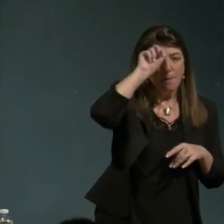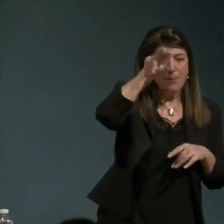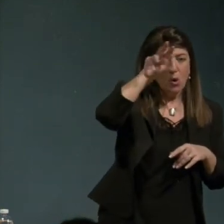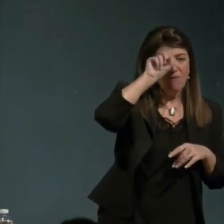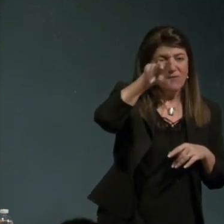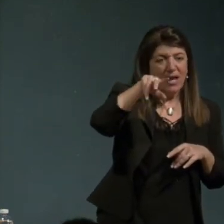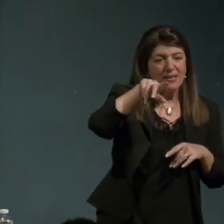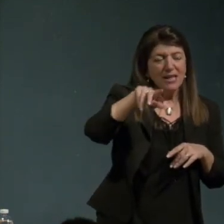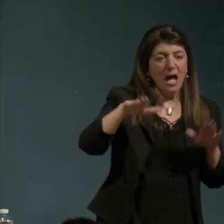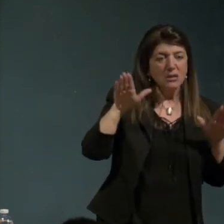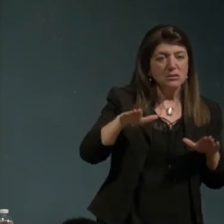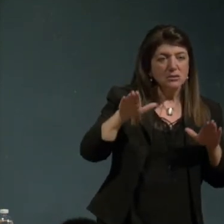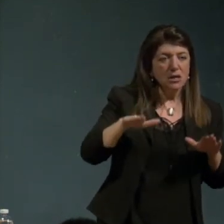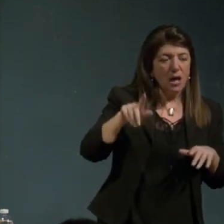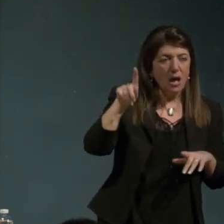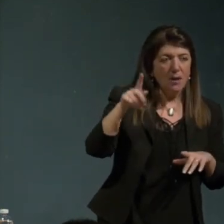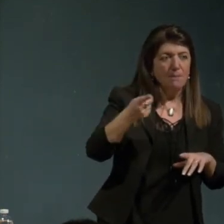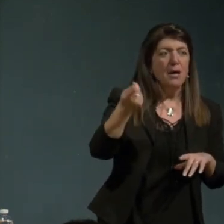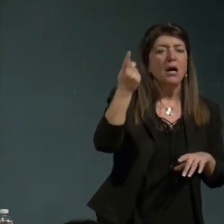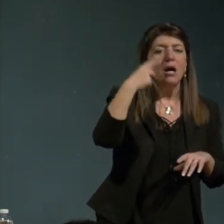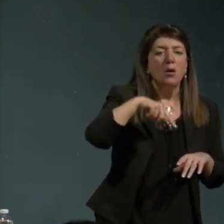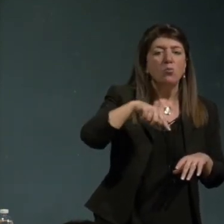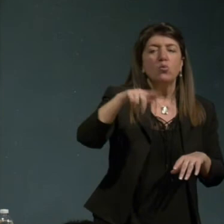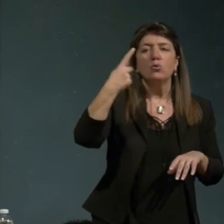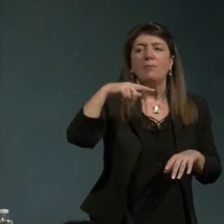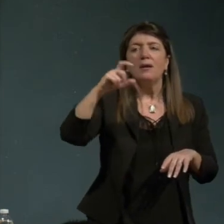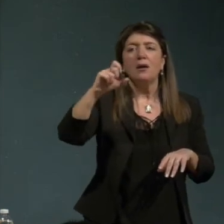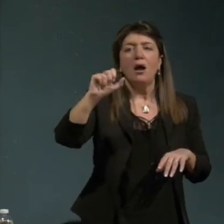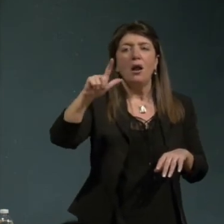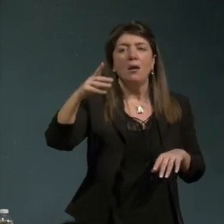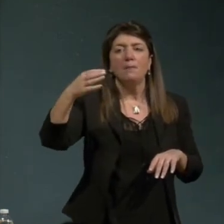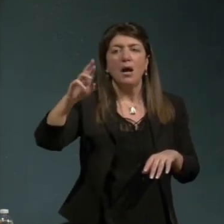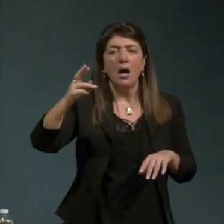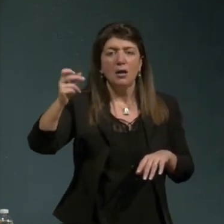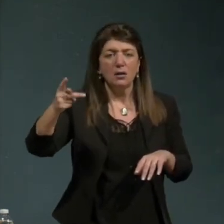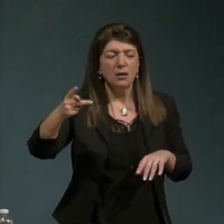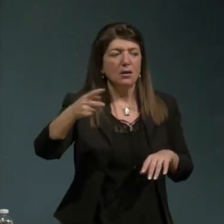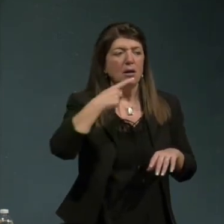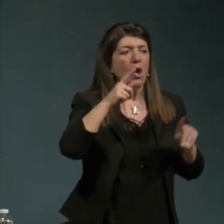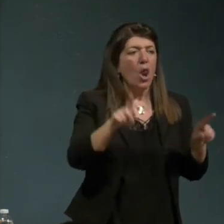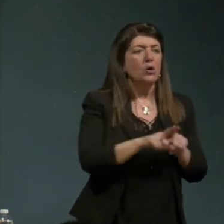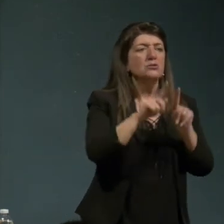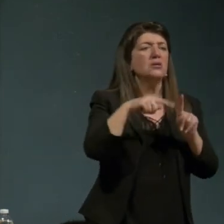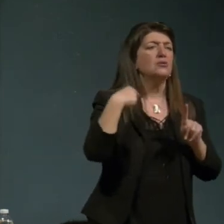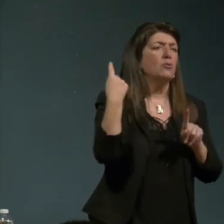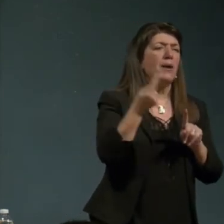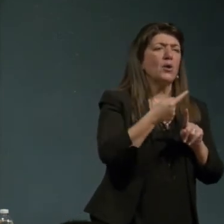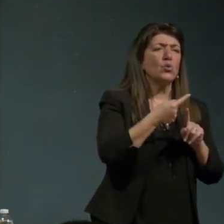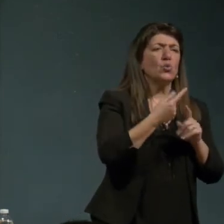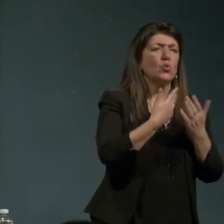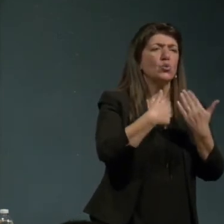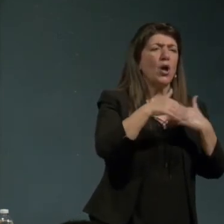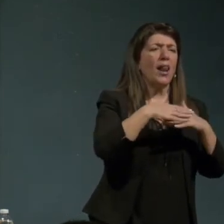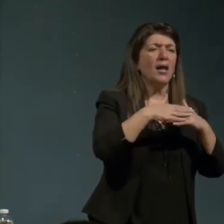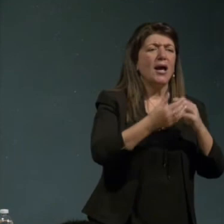lo stesso per Karl Marx lo stesso per tutti i creatori e iniziatori